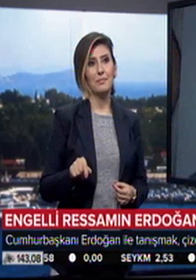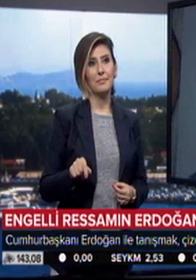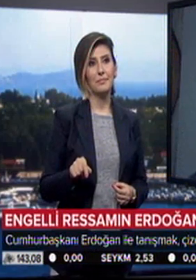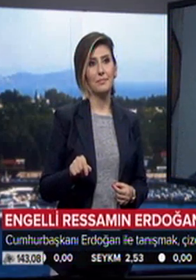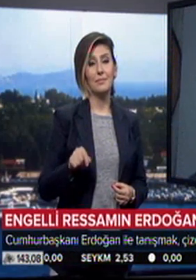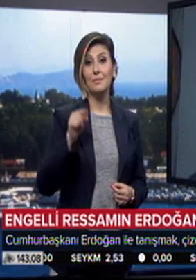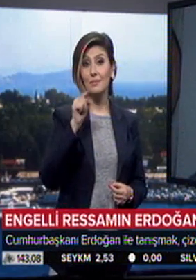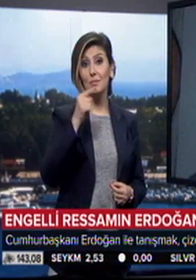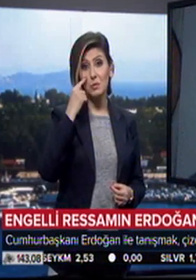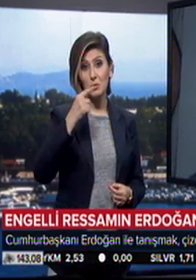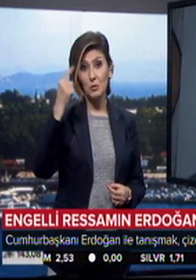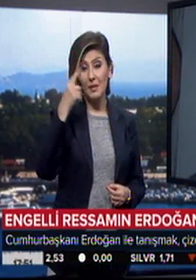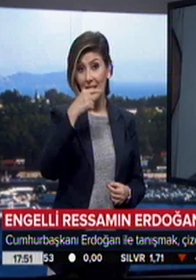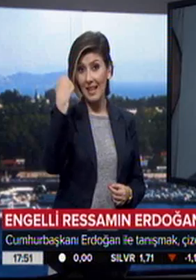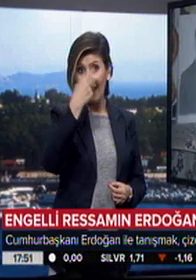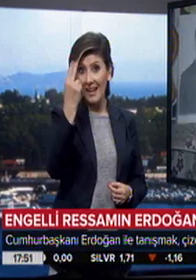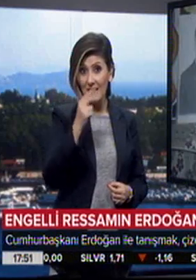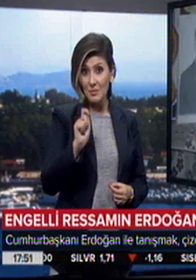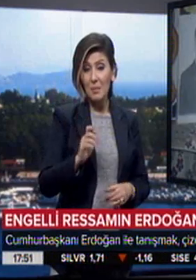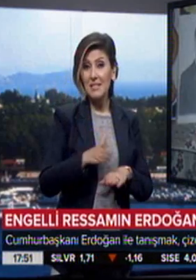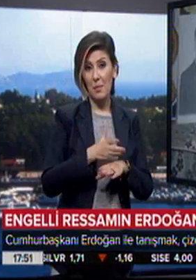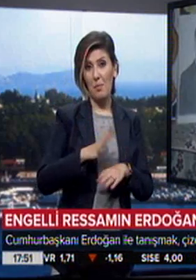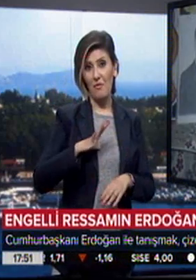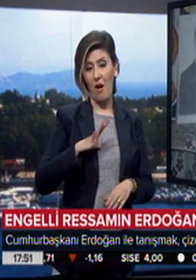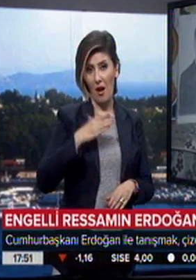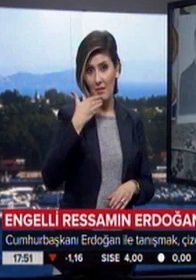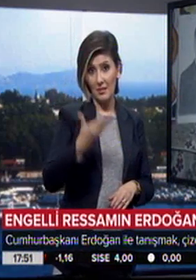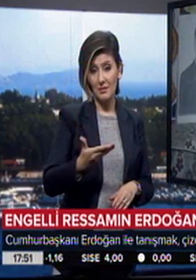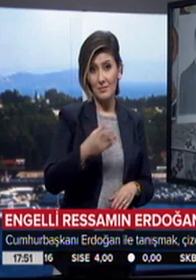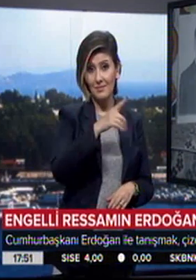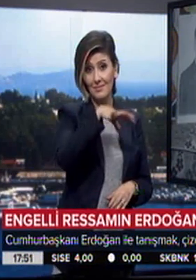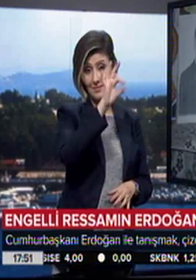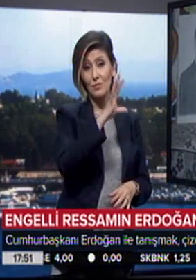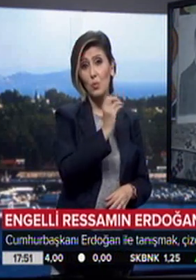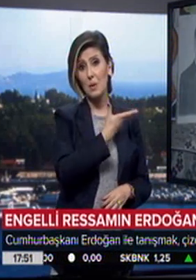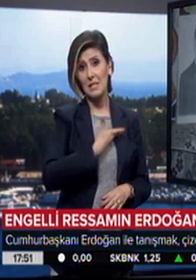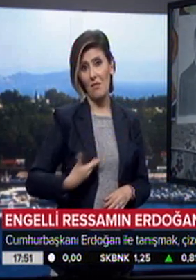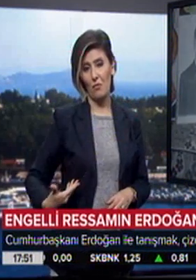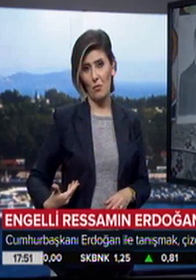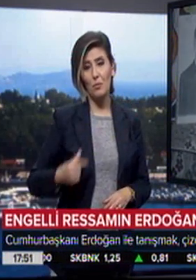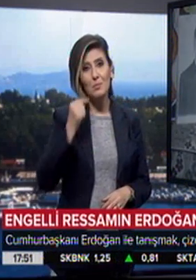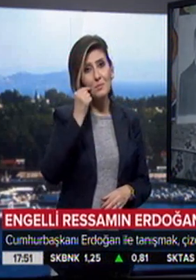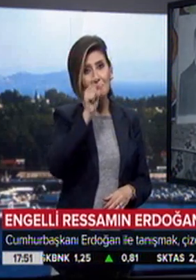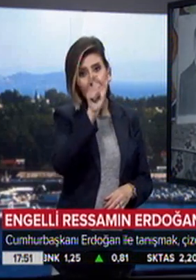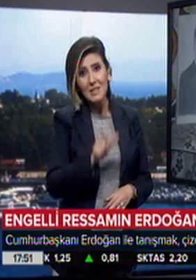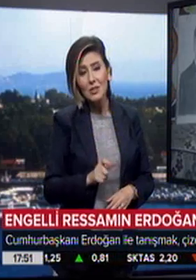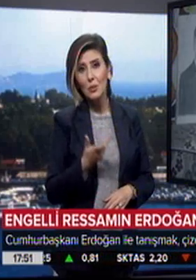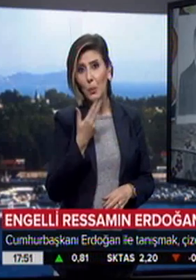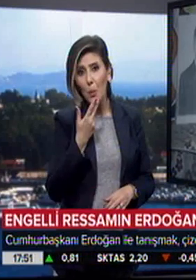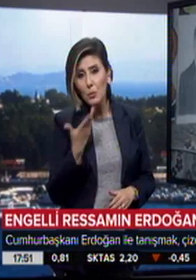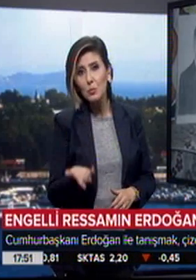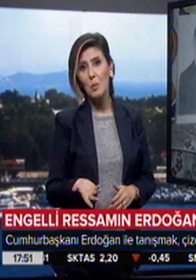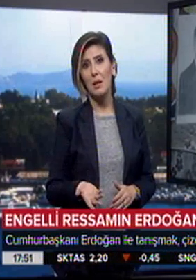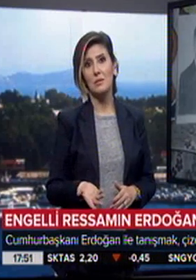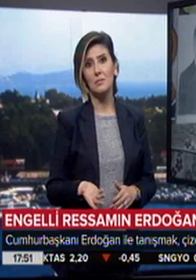Sayın Cumhurbaşkanımızın resmini yapmamın sebebi de var aslında kendisini çok seviyorum kişiliği olarak konuşması